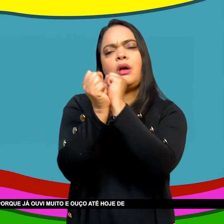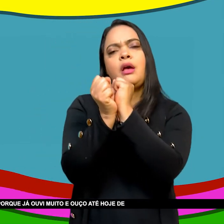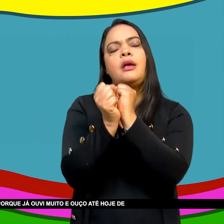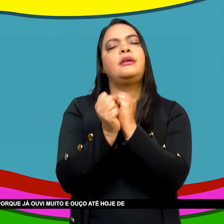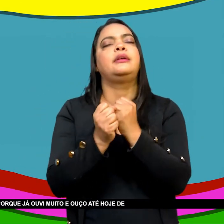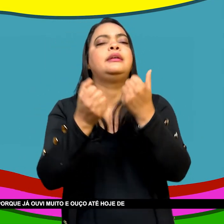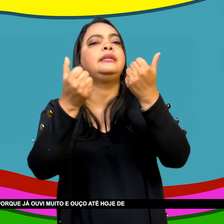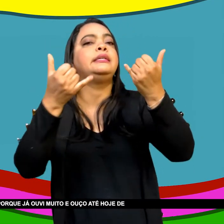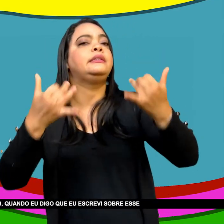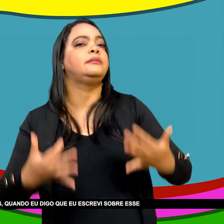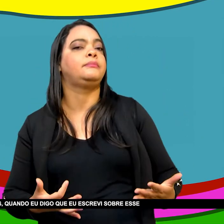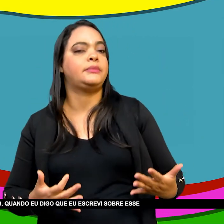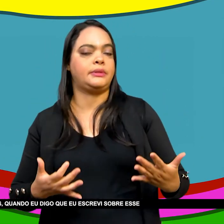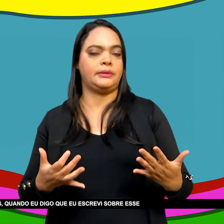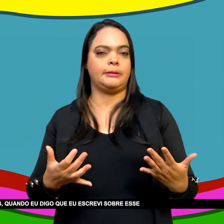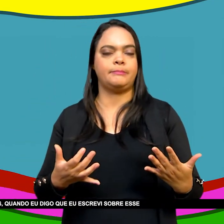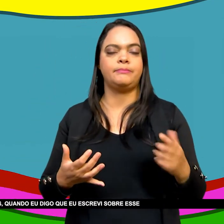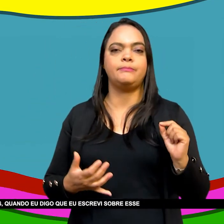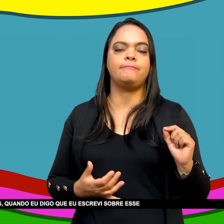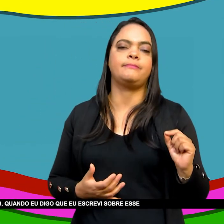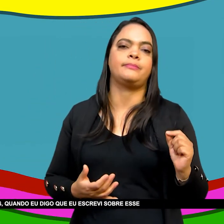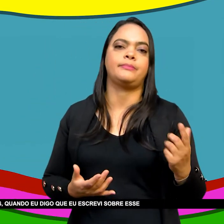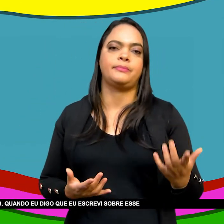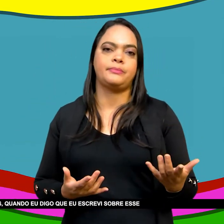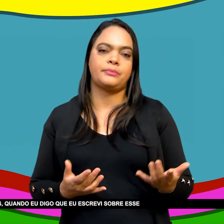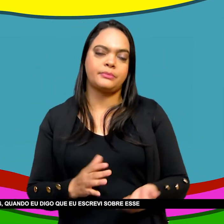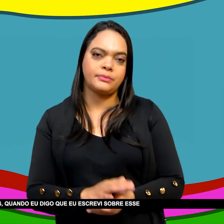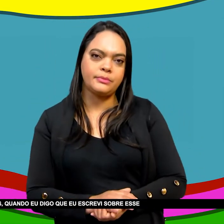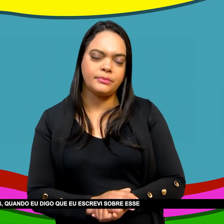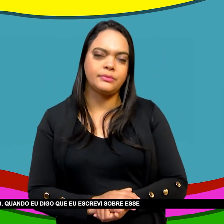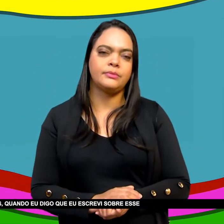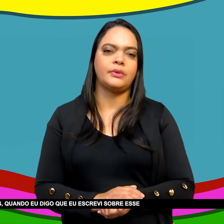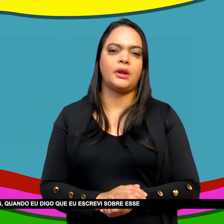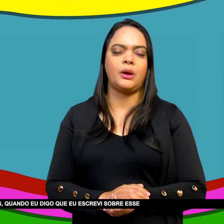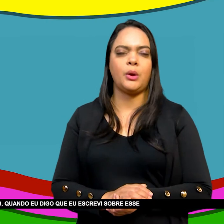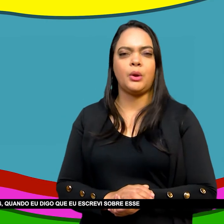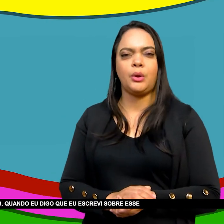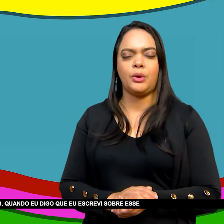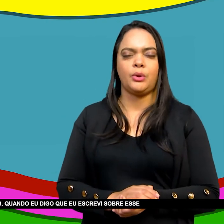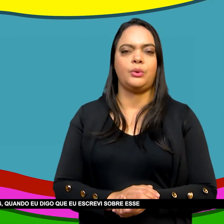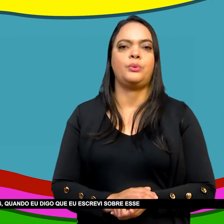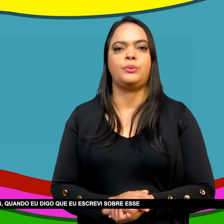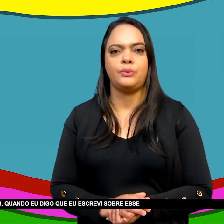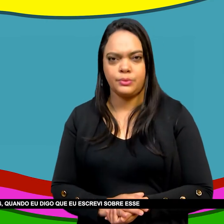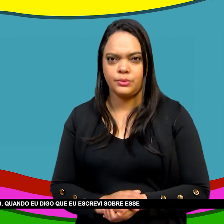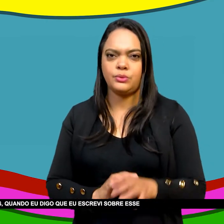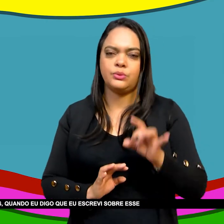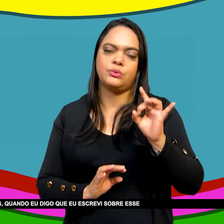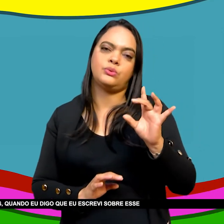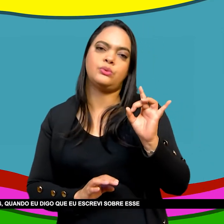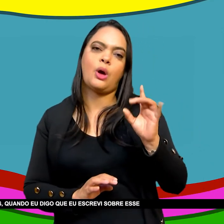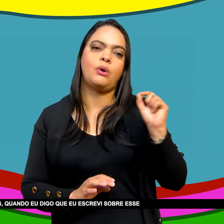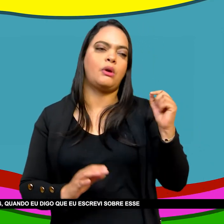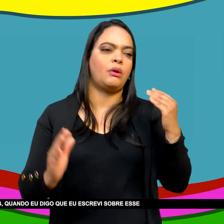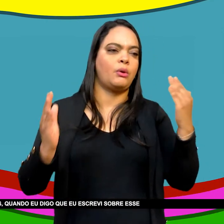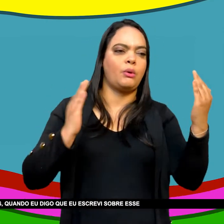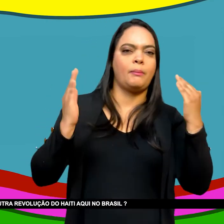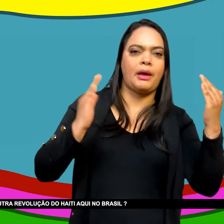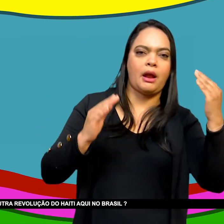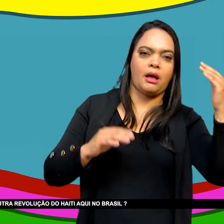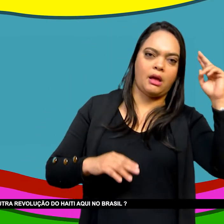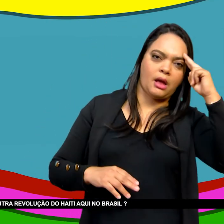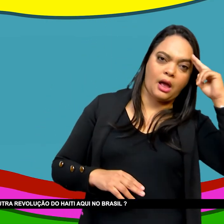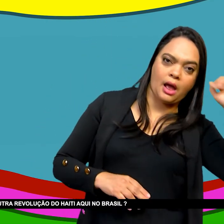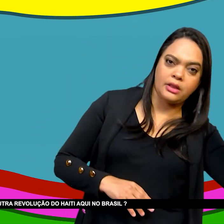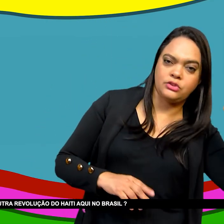Ouço até hoje De colegas Professores de história Historiadores Quando eu Digo o que eu escrevi Sobre